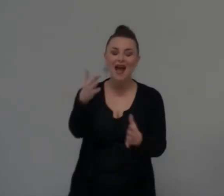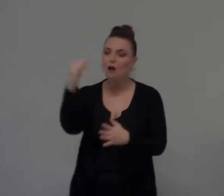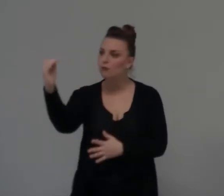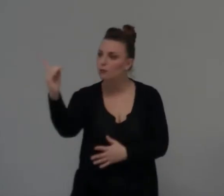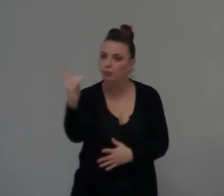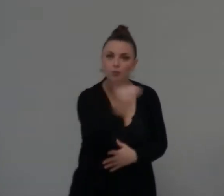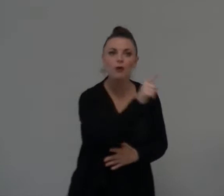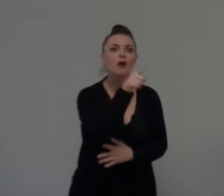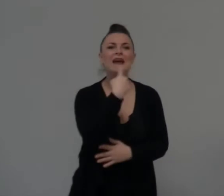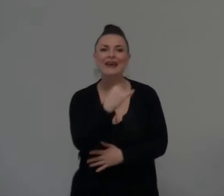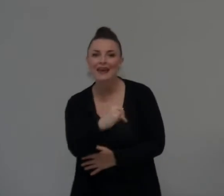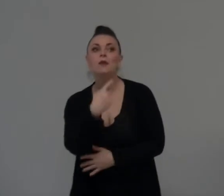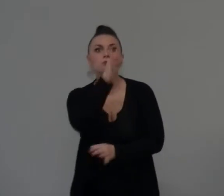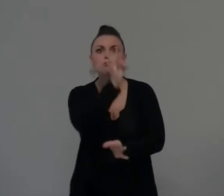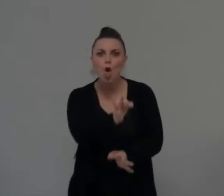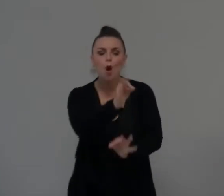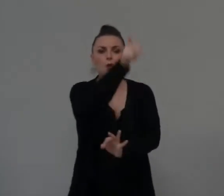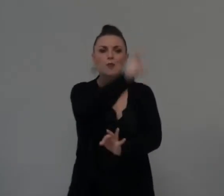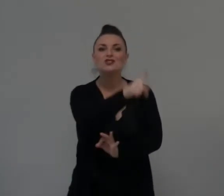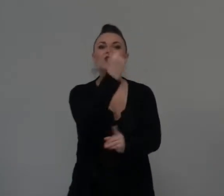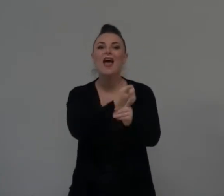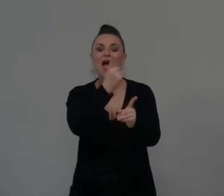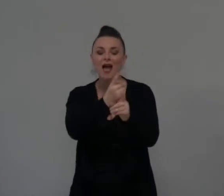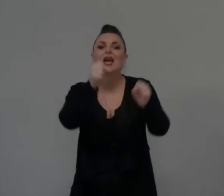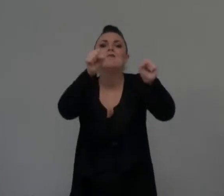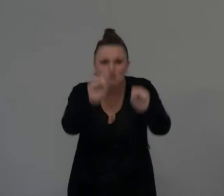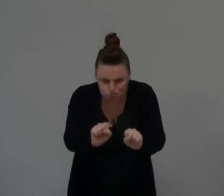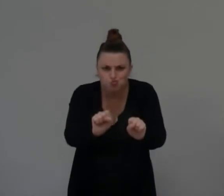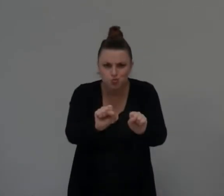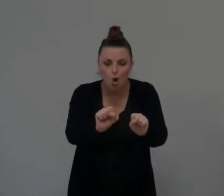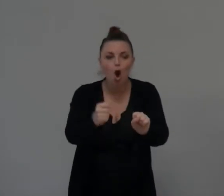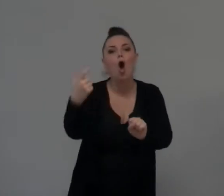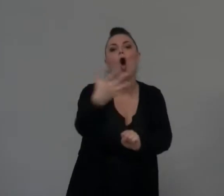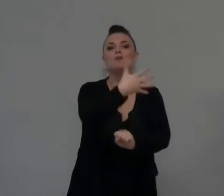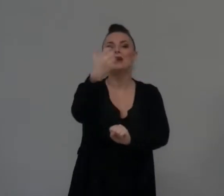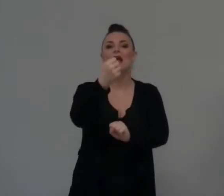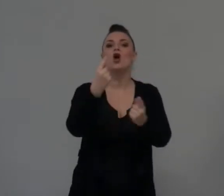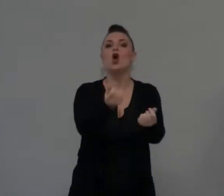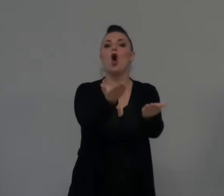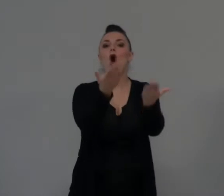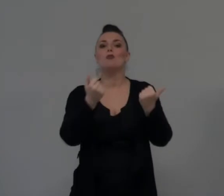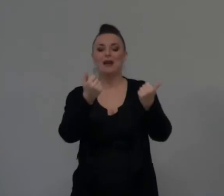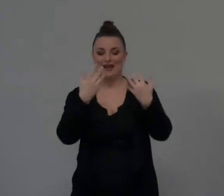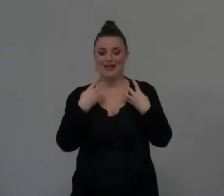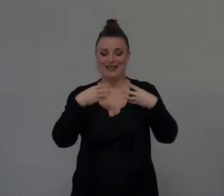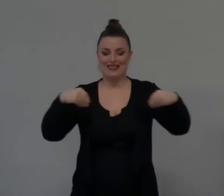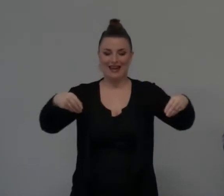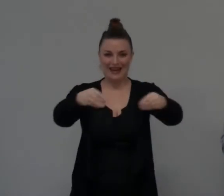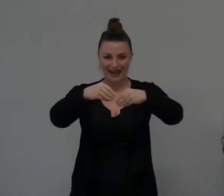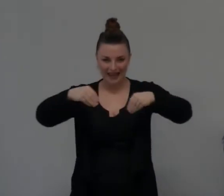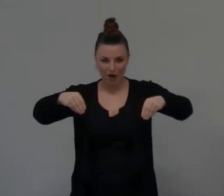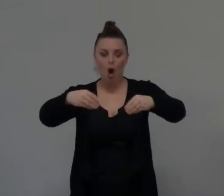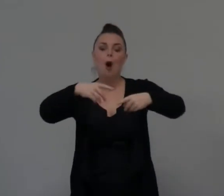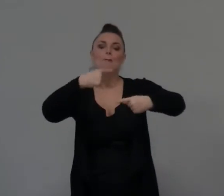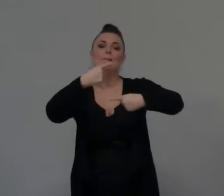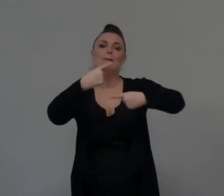Questa persona, poi da caso, tutto per fortuna, è passato a lui. Non